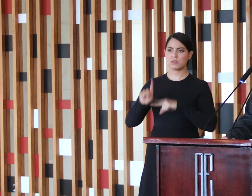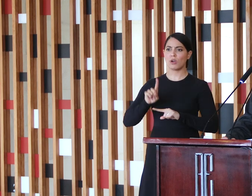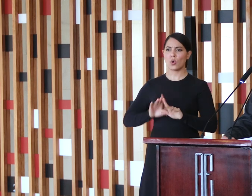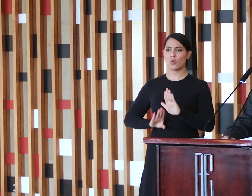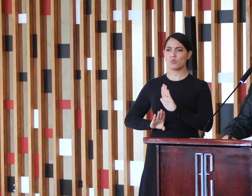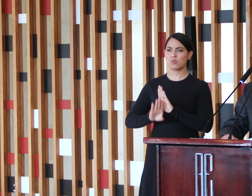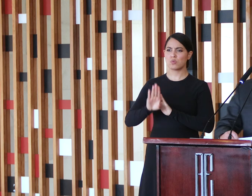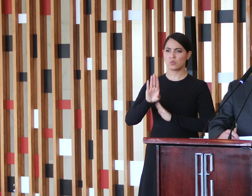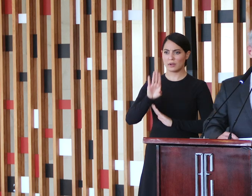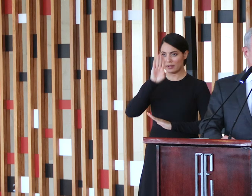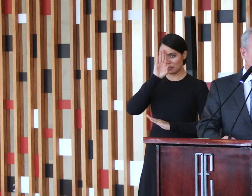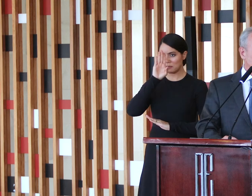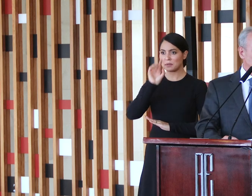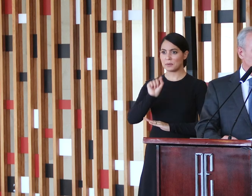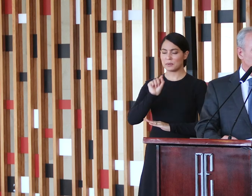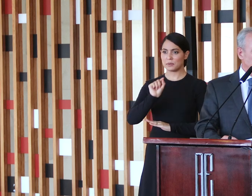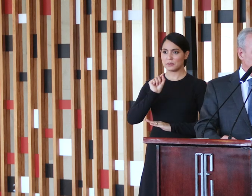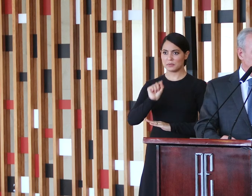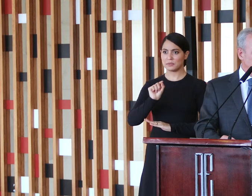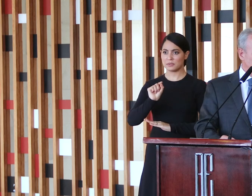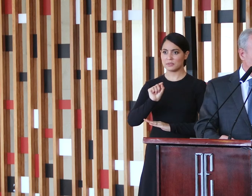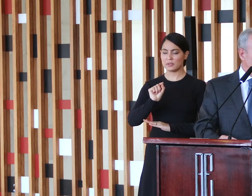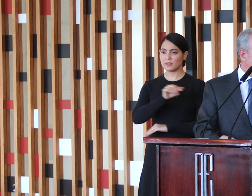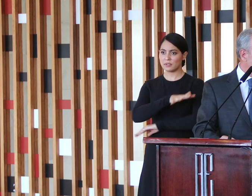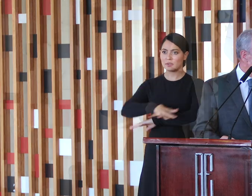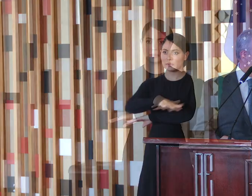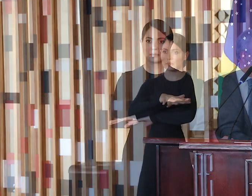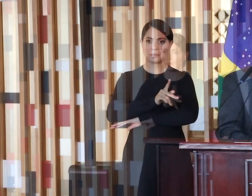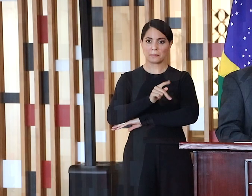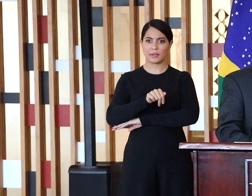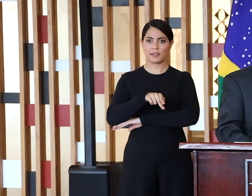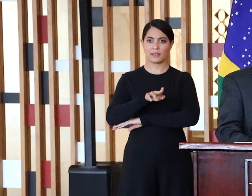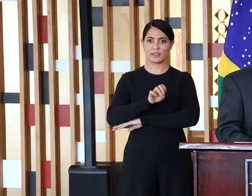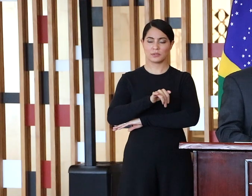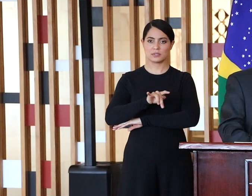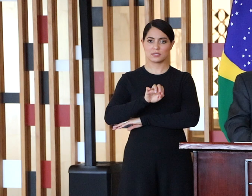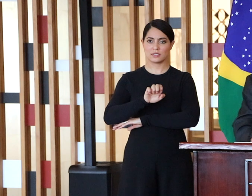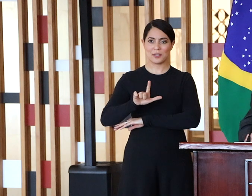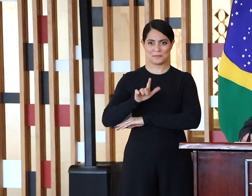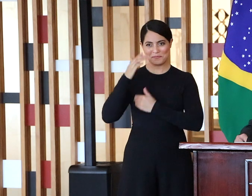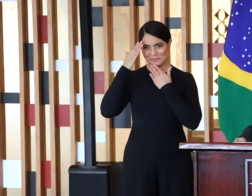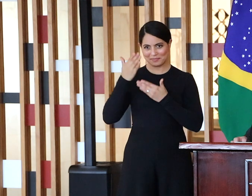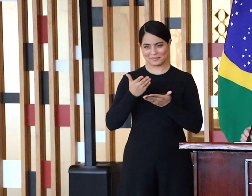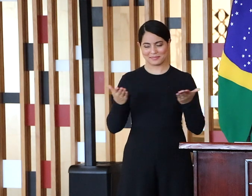a reindustrialização do nosso parque industrial. Então, muito obrigado a vocês.